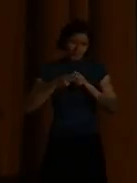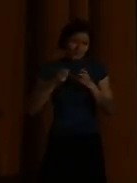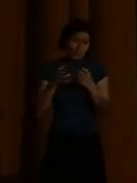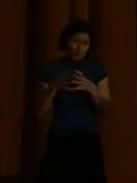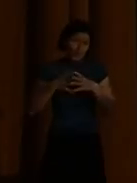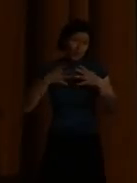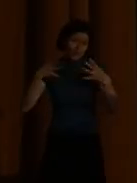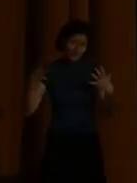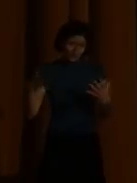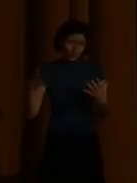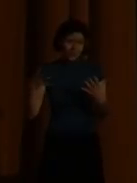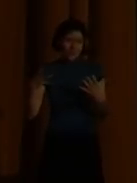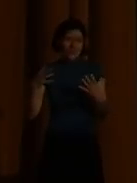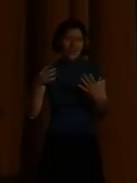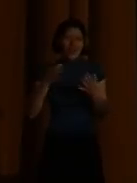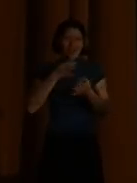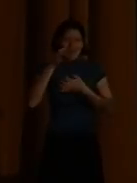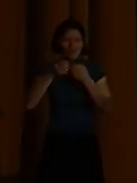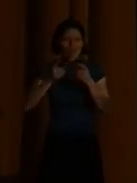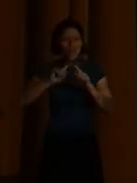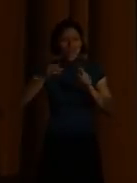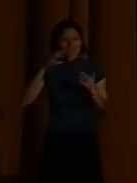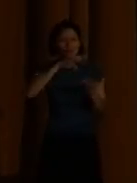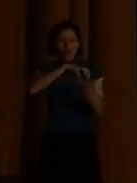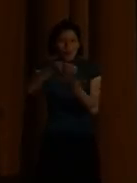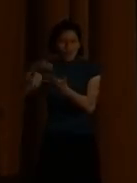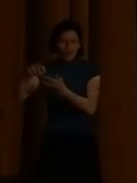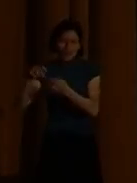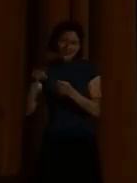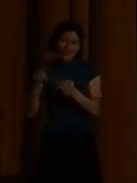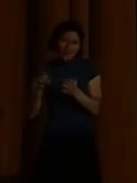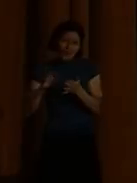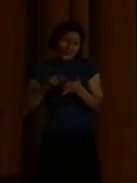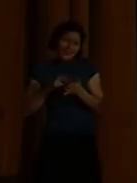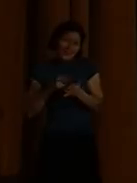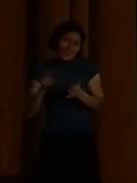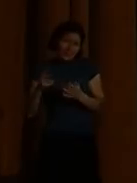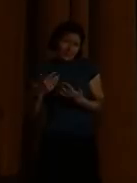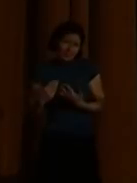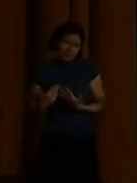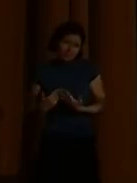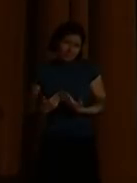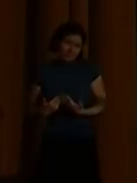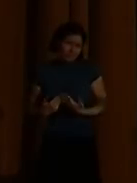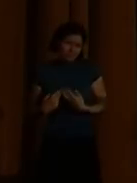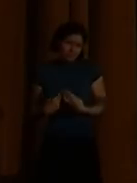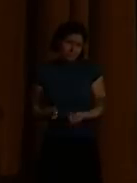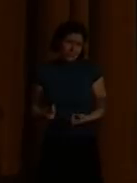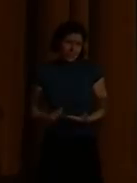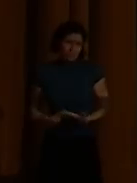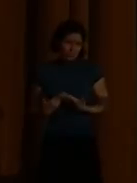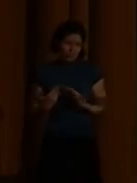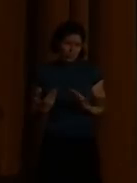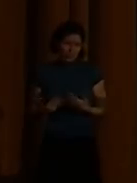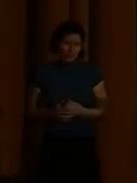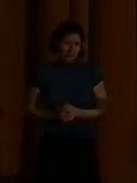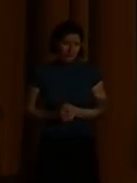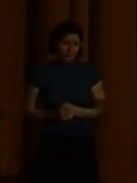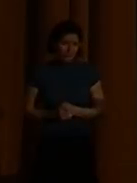Es gibt bei uns zwei Schülergruppen, wo wir in diesem Sinn manchmal an Grenzen stoßen.